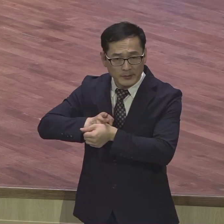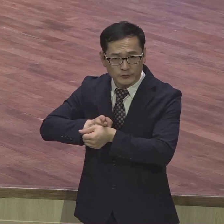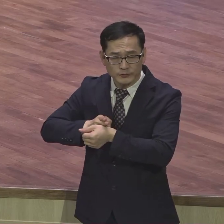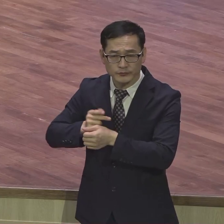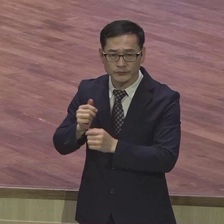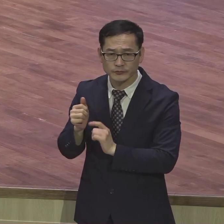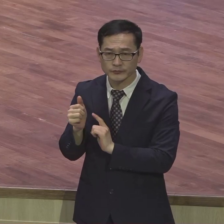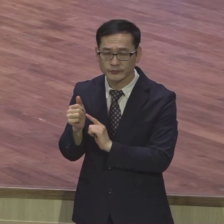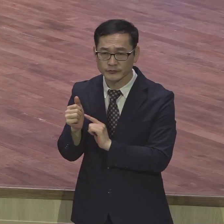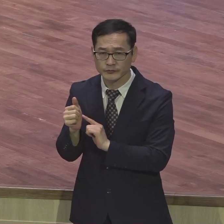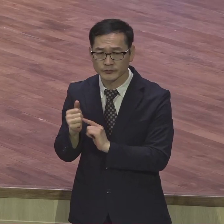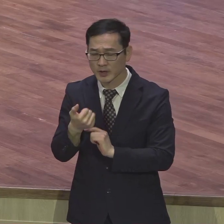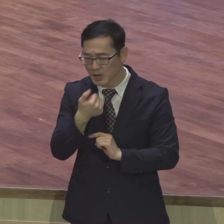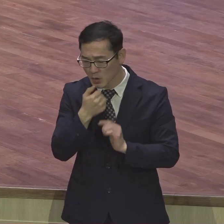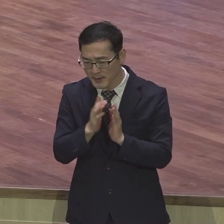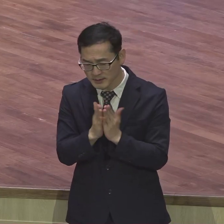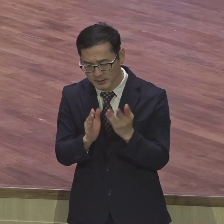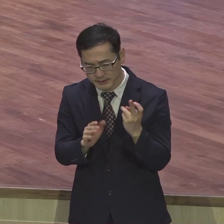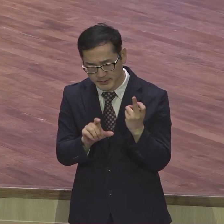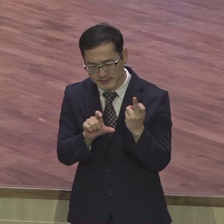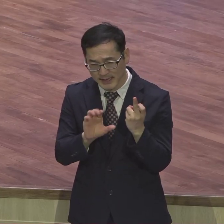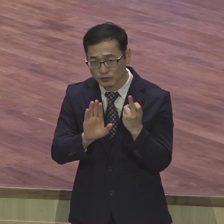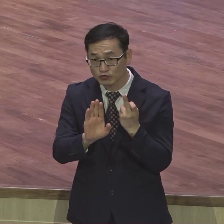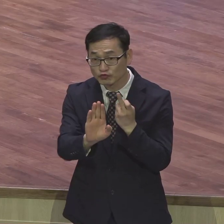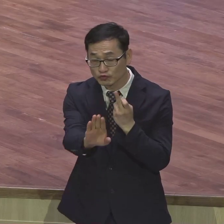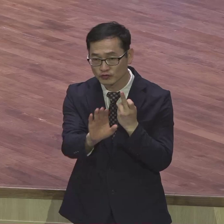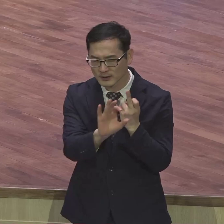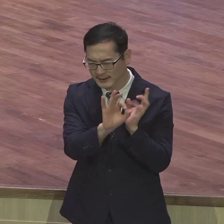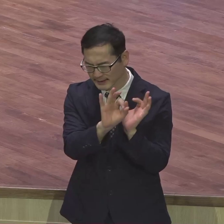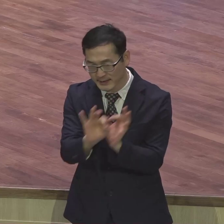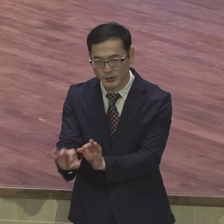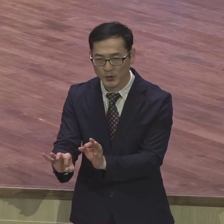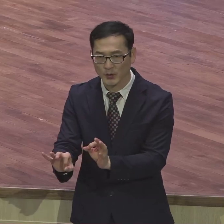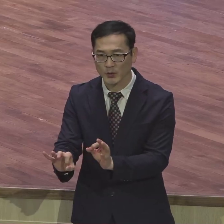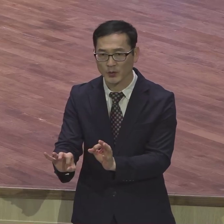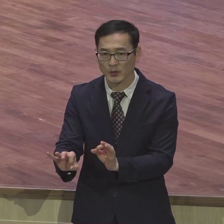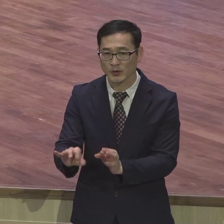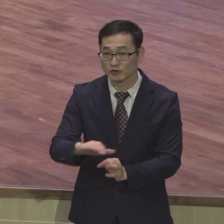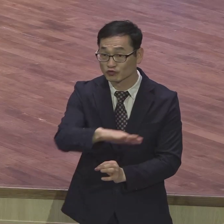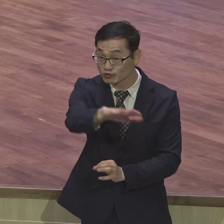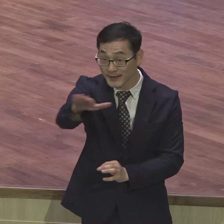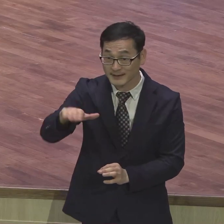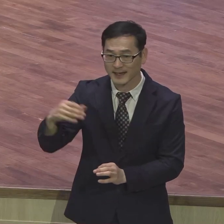바울이 로마서 12장 이후에 계속해서 우리에게 주는 메시지가 뭐냐